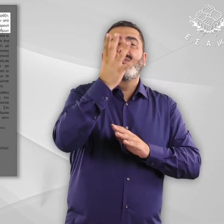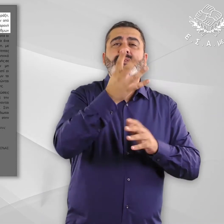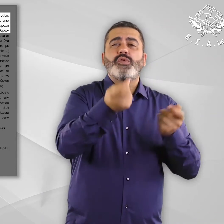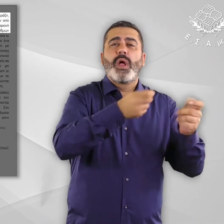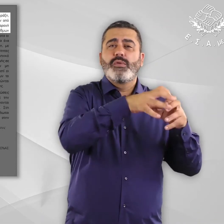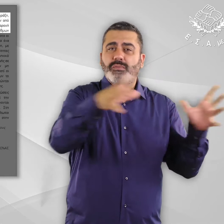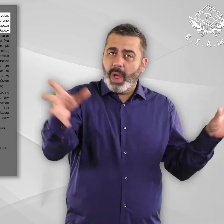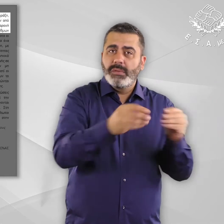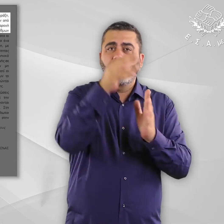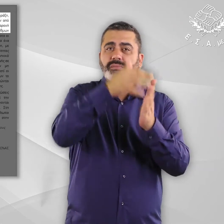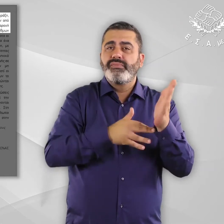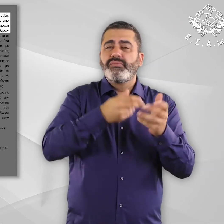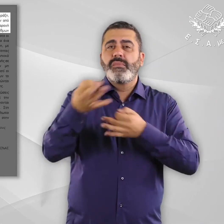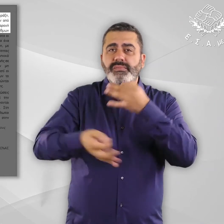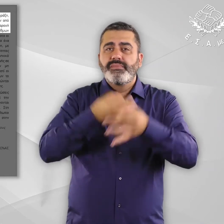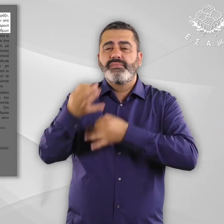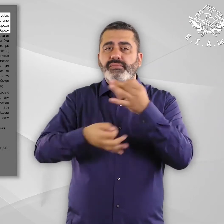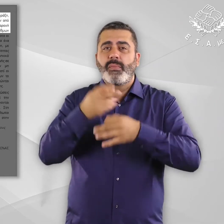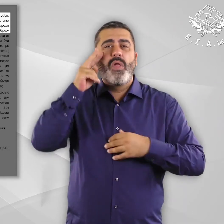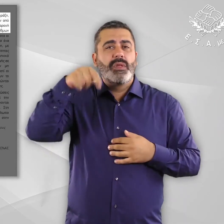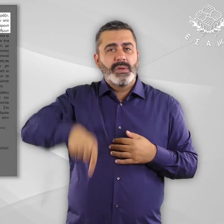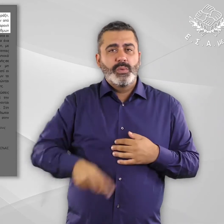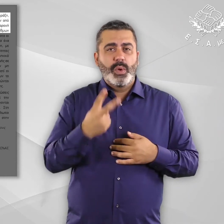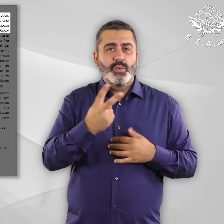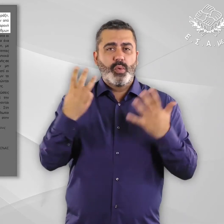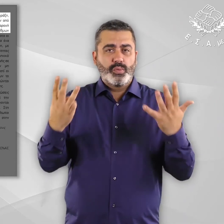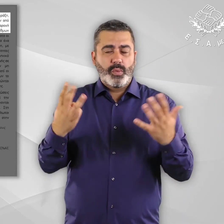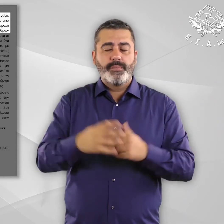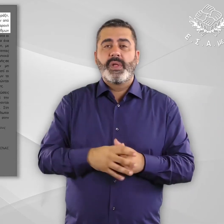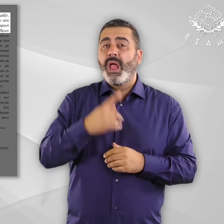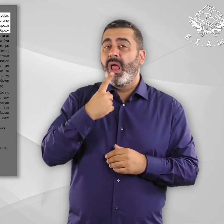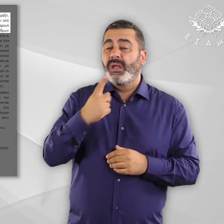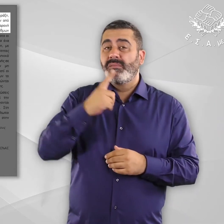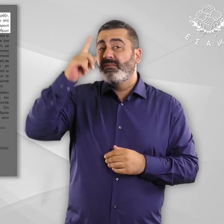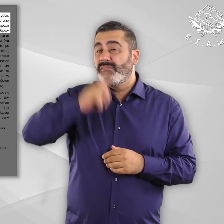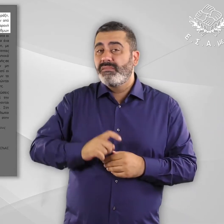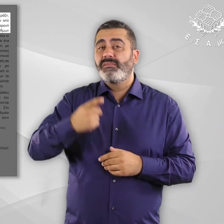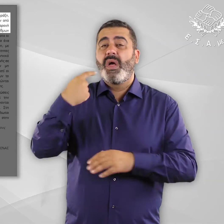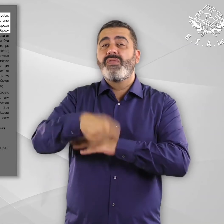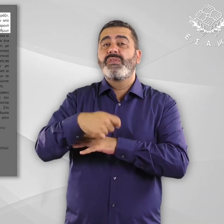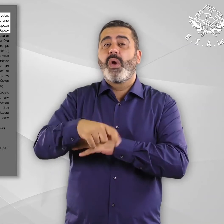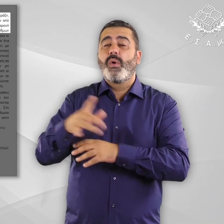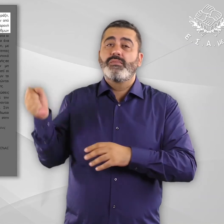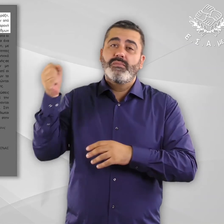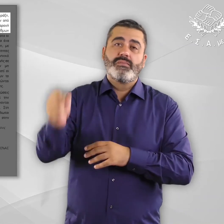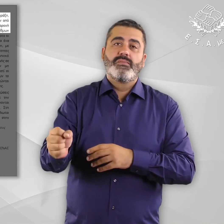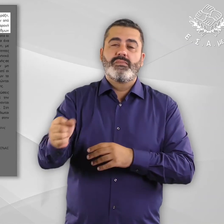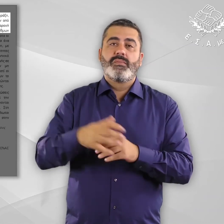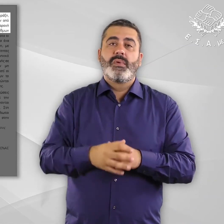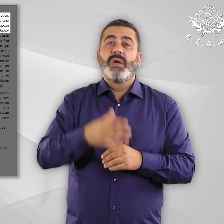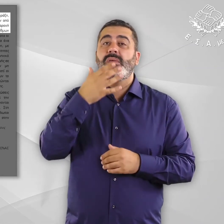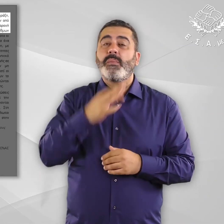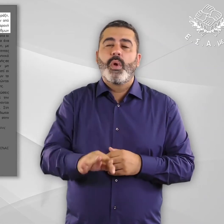14 μη κυβερνητικές οργανώσεις στην Ελλάδα βλέπε υποσημείωση 28, η παροχή νομικής συνδρομής είναι